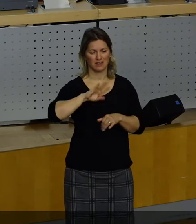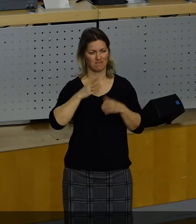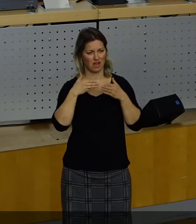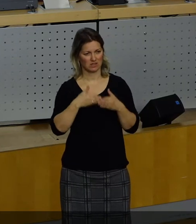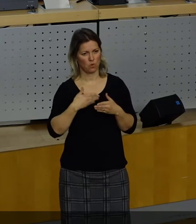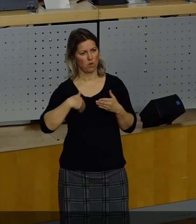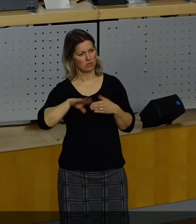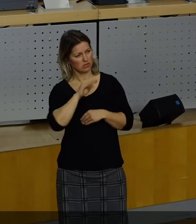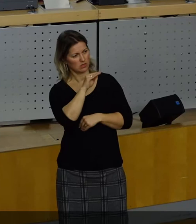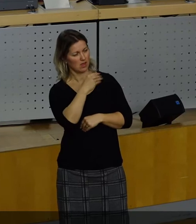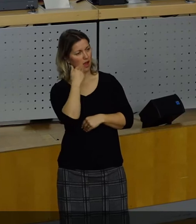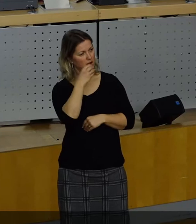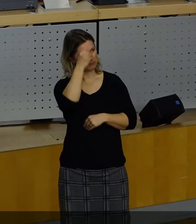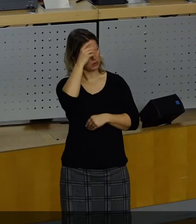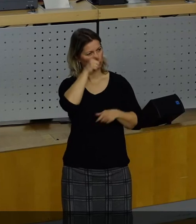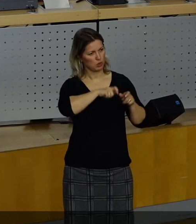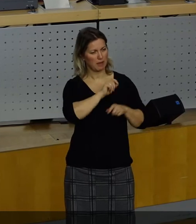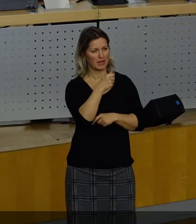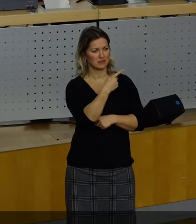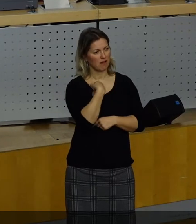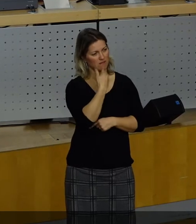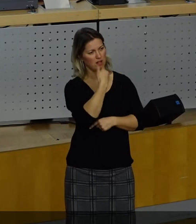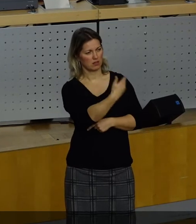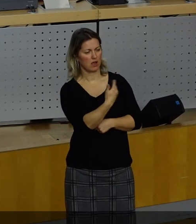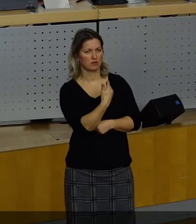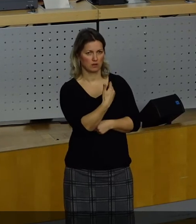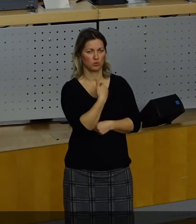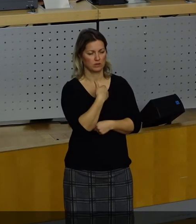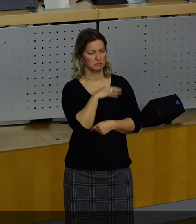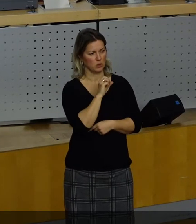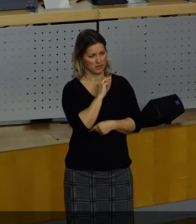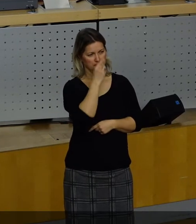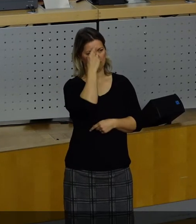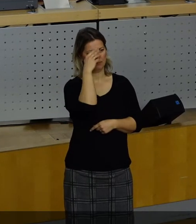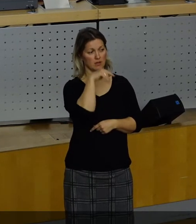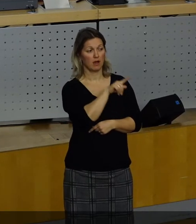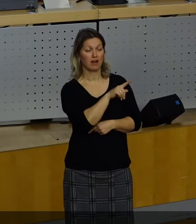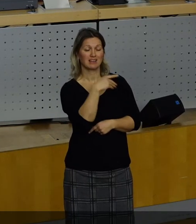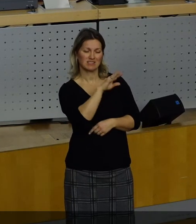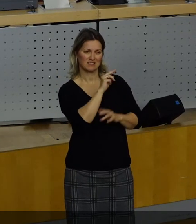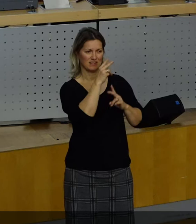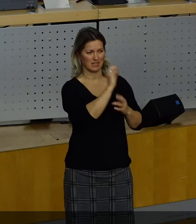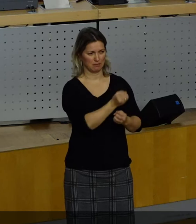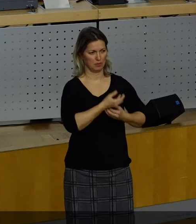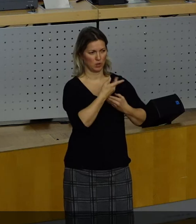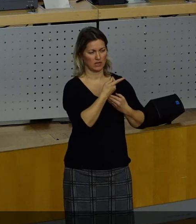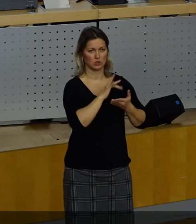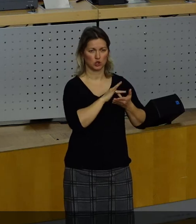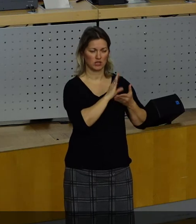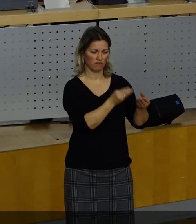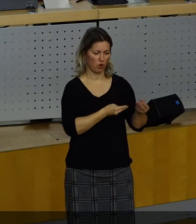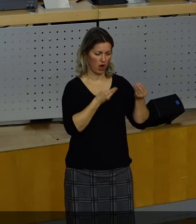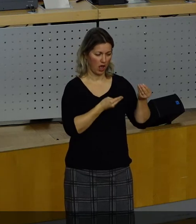sein Engagement als Bildungsbürgermeister bedanken und besonders daran erinnern, dass er den wichtigen Impuls mit seiner Vorlage zur